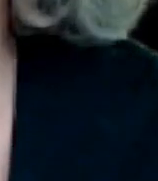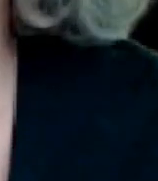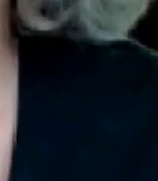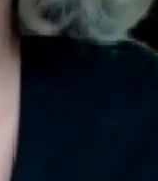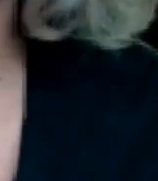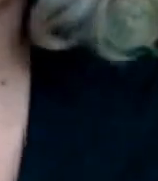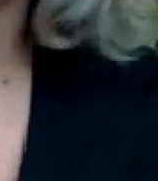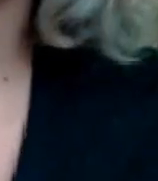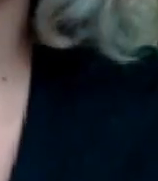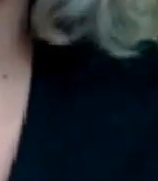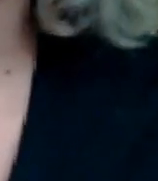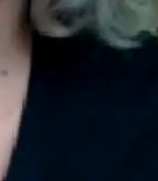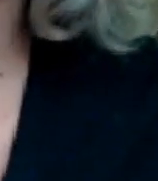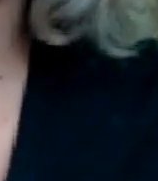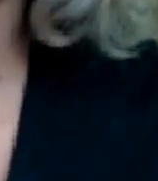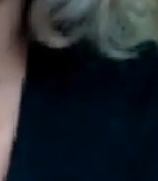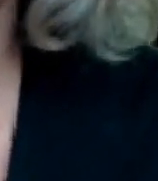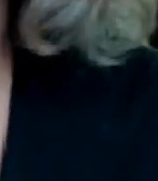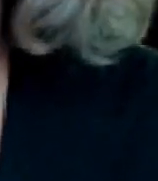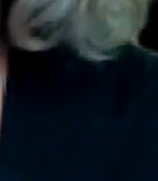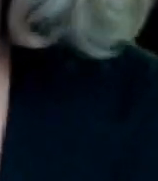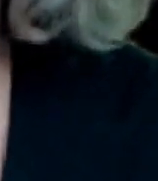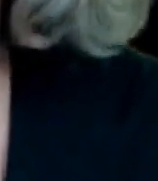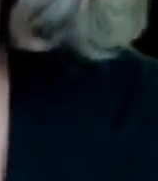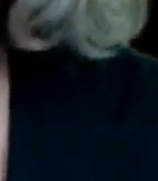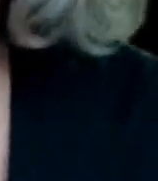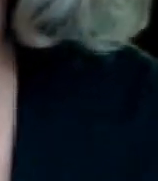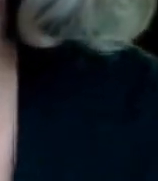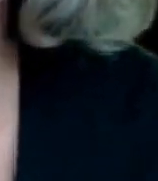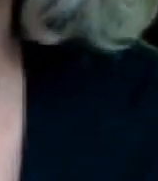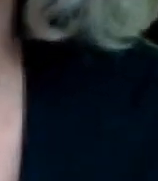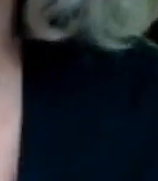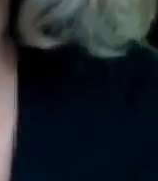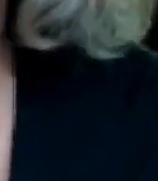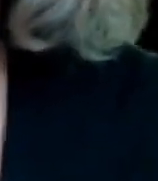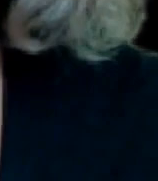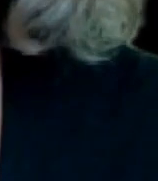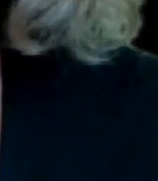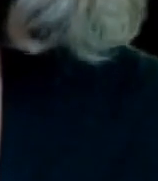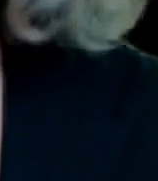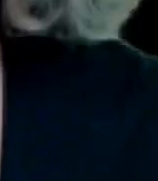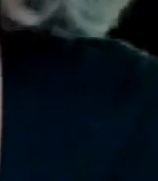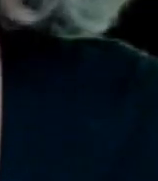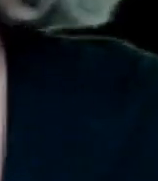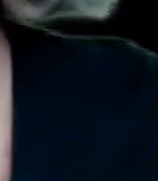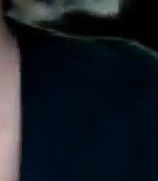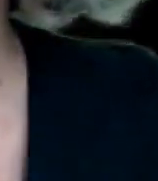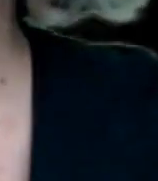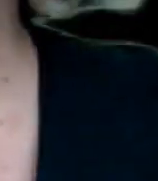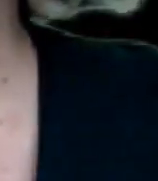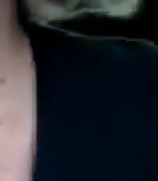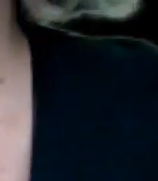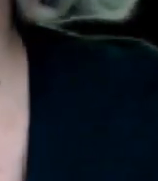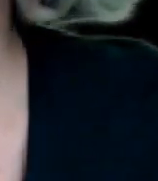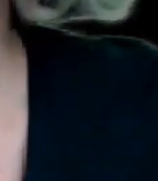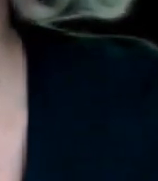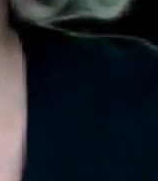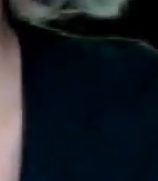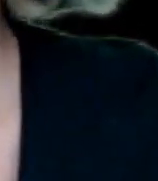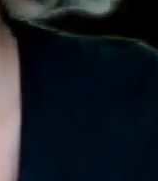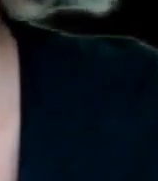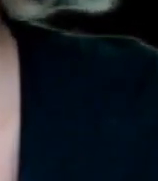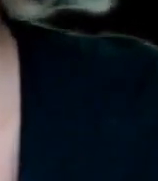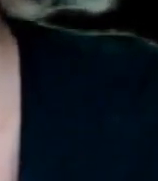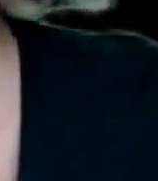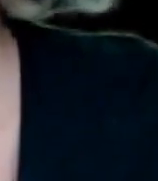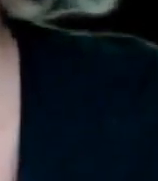y uno de los poderes precisamente a nivel mundial son las farmacéuticas y empezamos pues